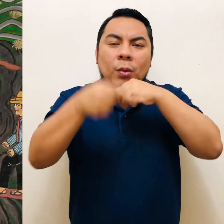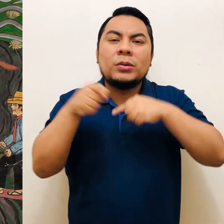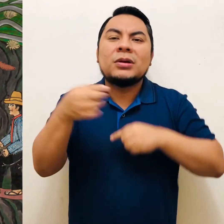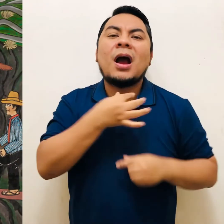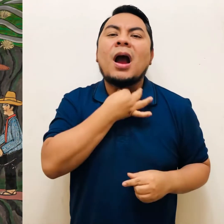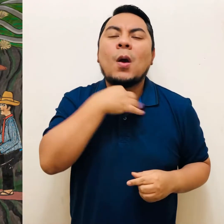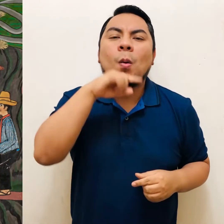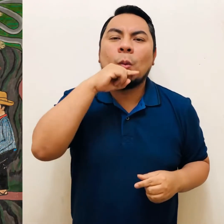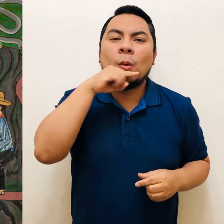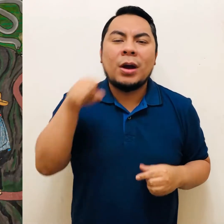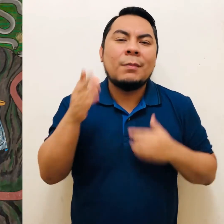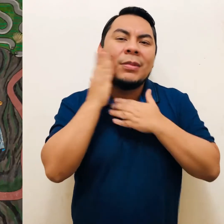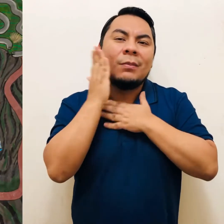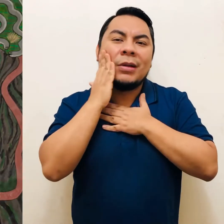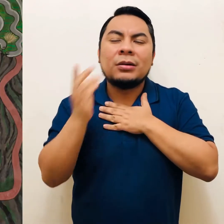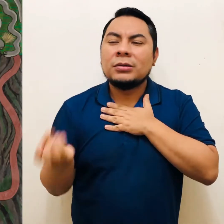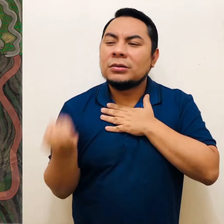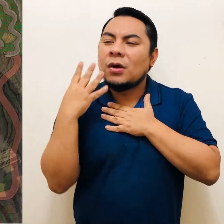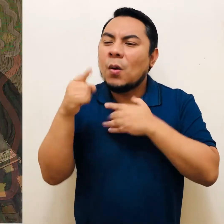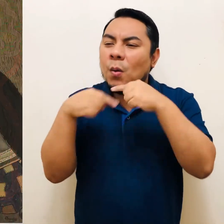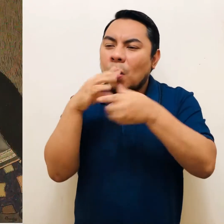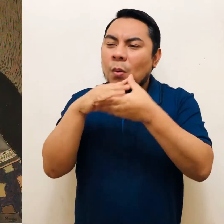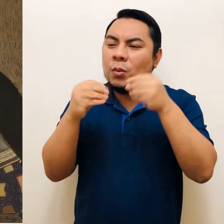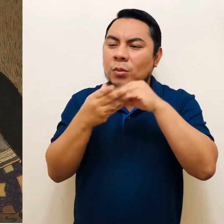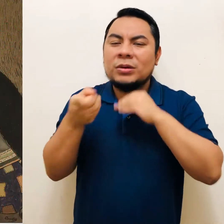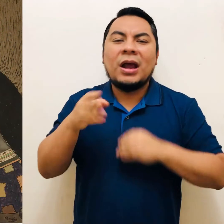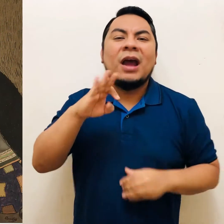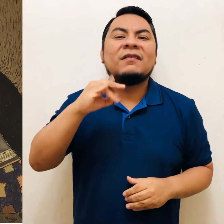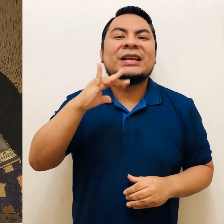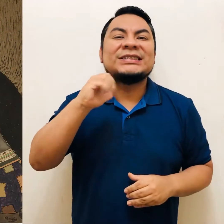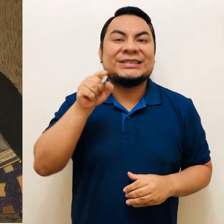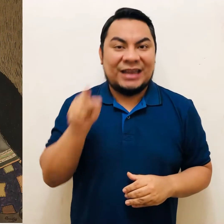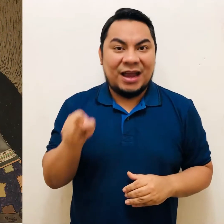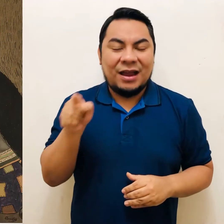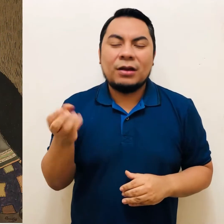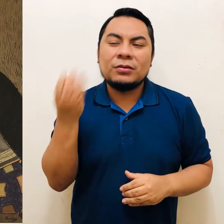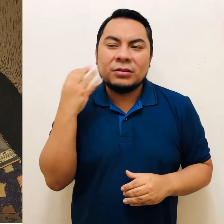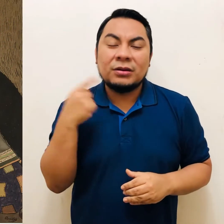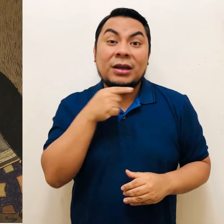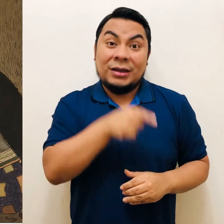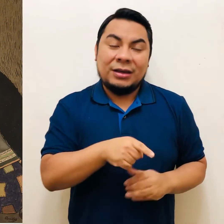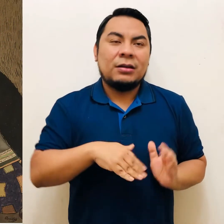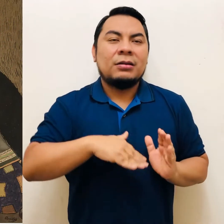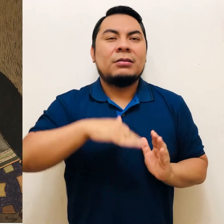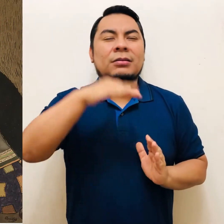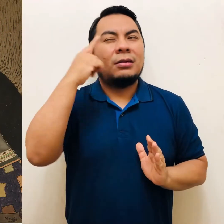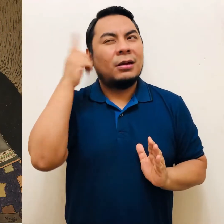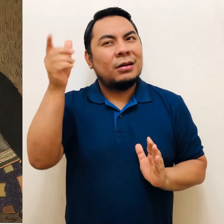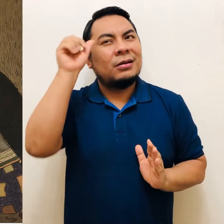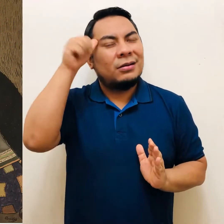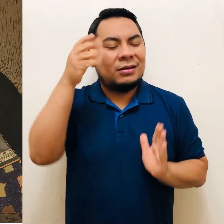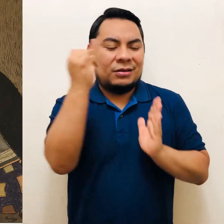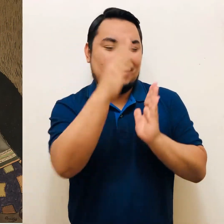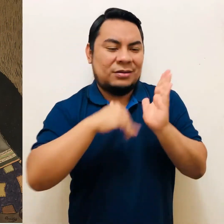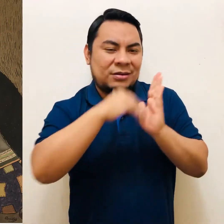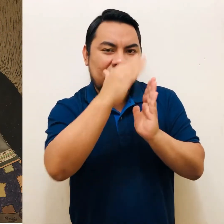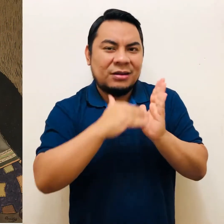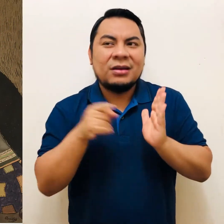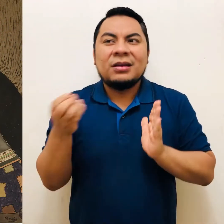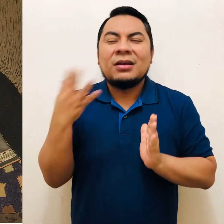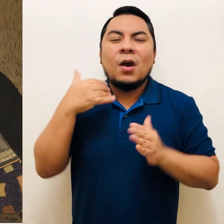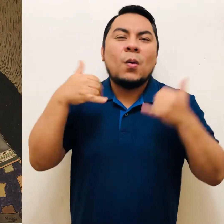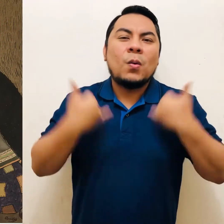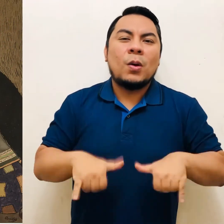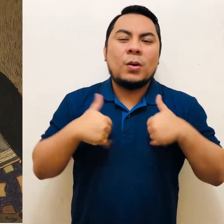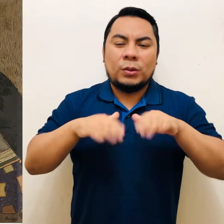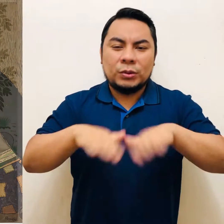nuestra abuelita materna Francisca Pumacanchare, Juegos de Niños, Coranderismo